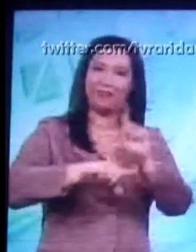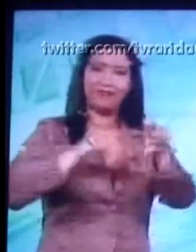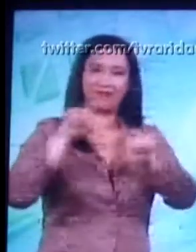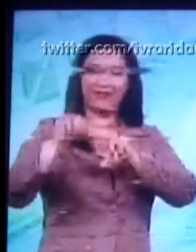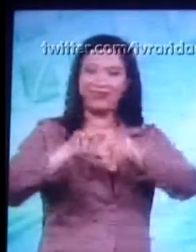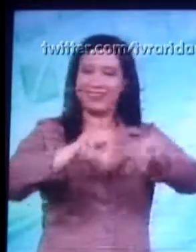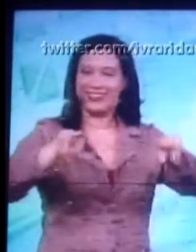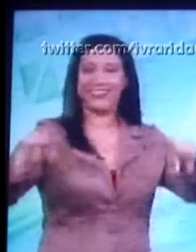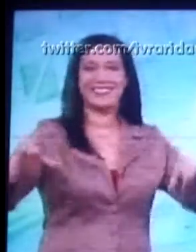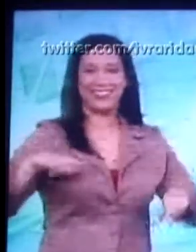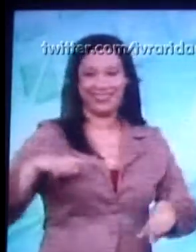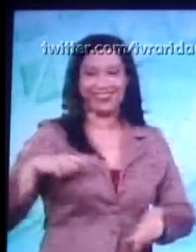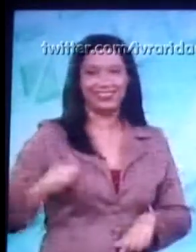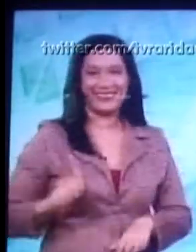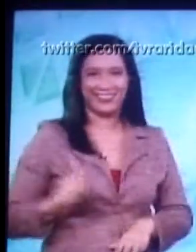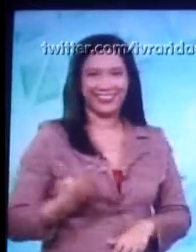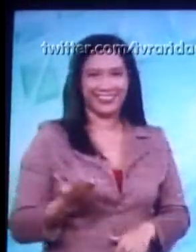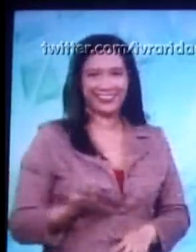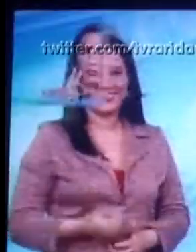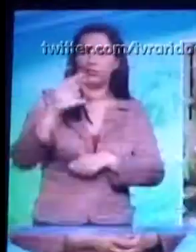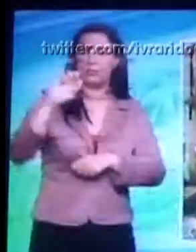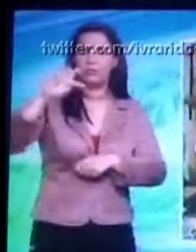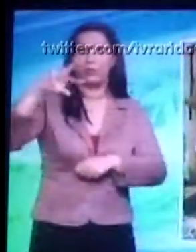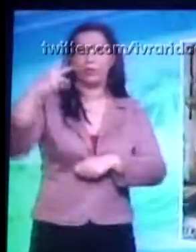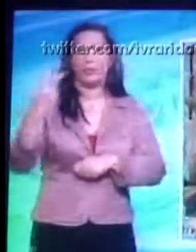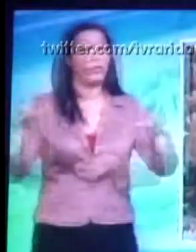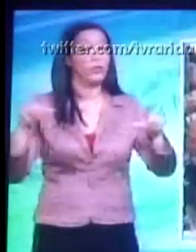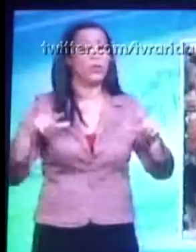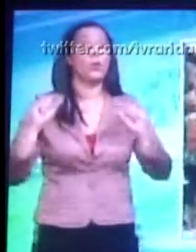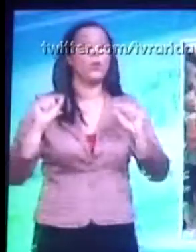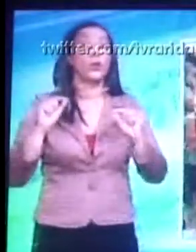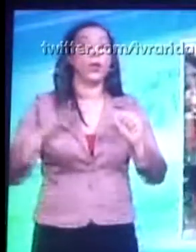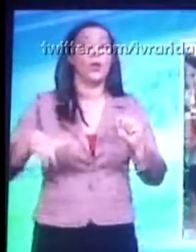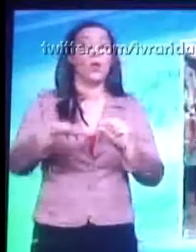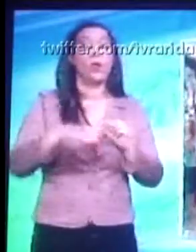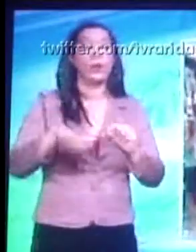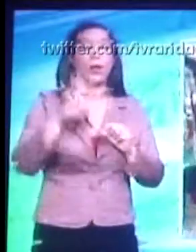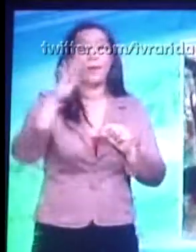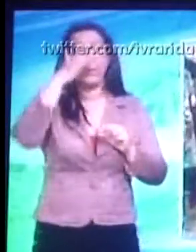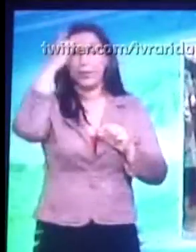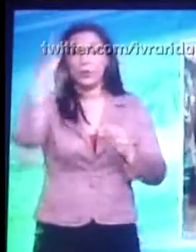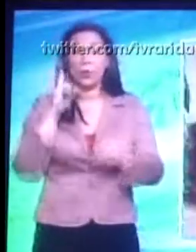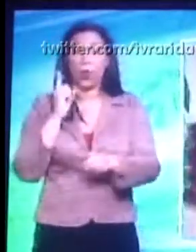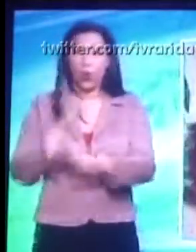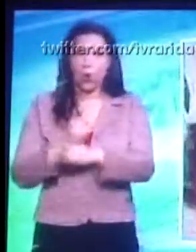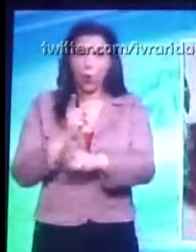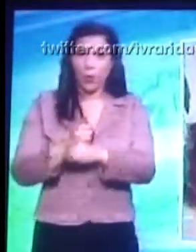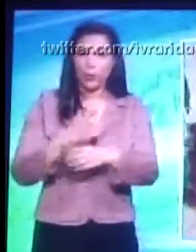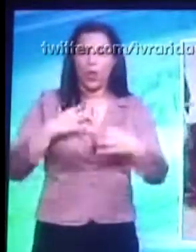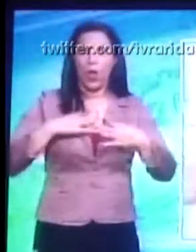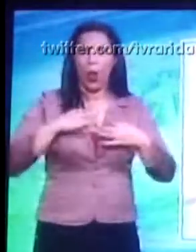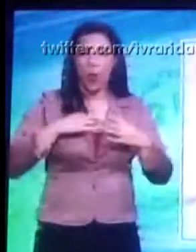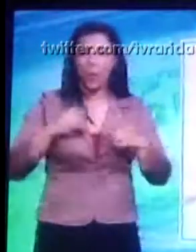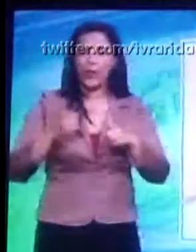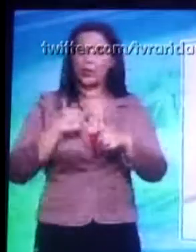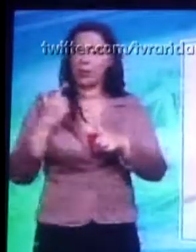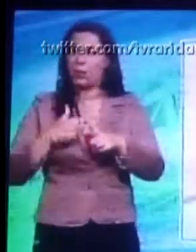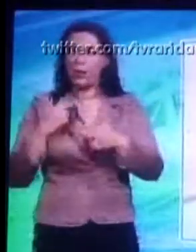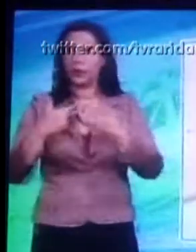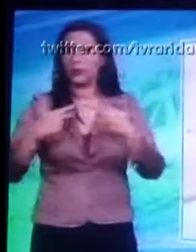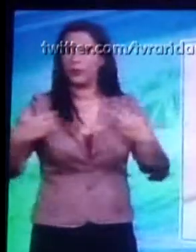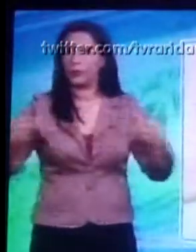opção para todos os gostos. Em Campo Grande, os consumidores encontram roupas, calçados e